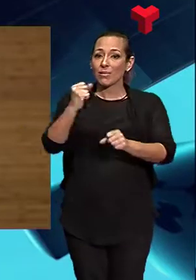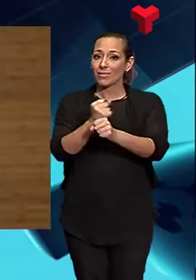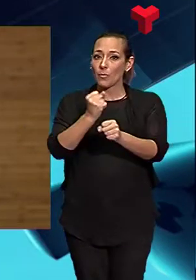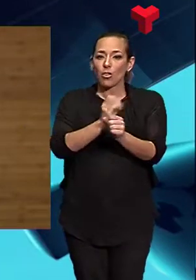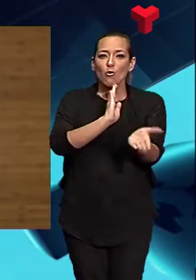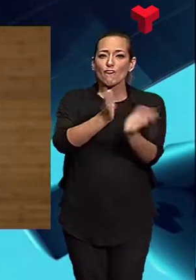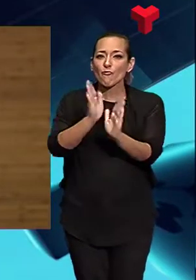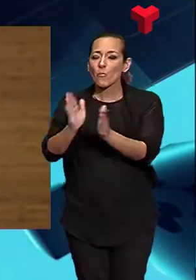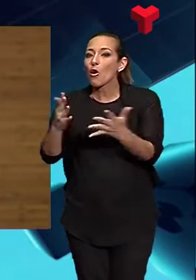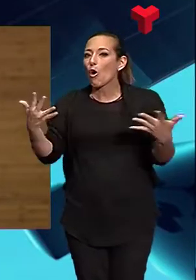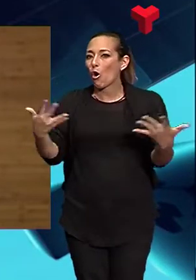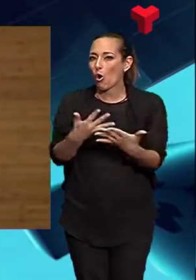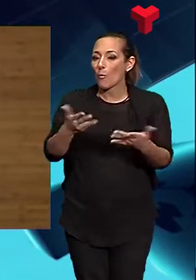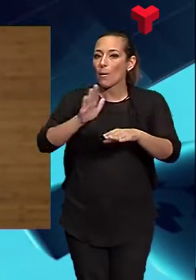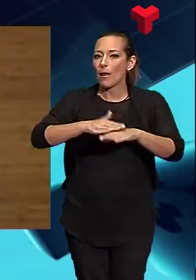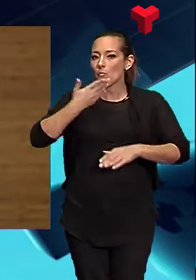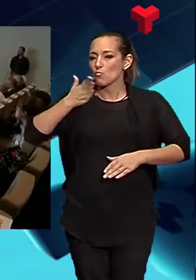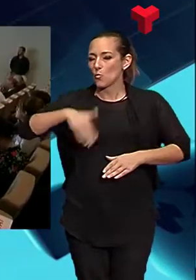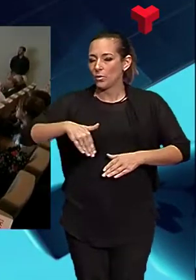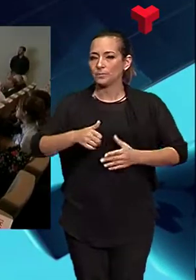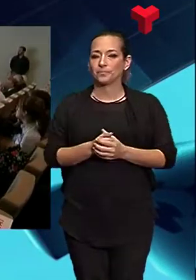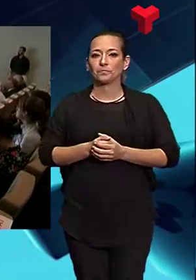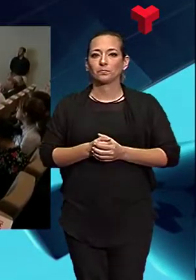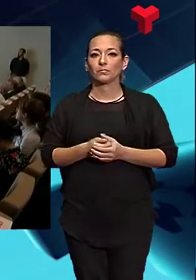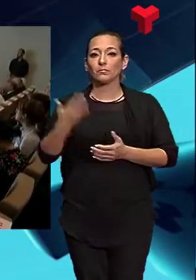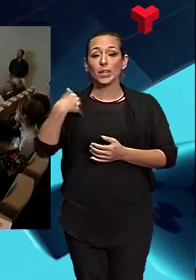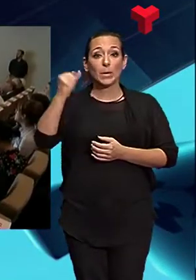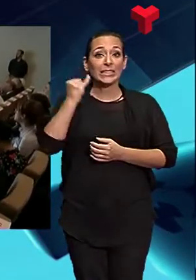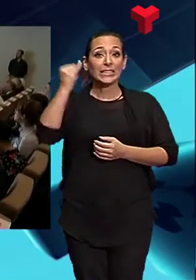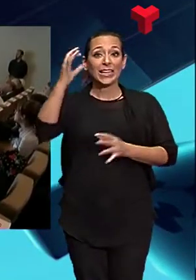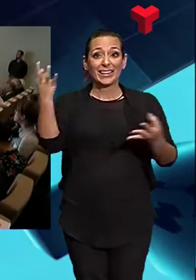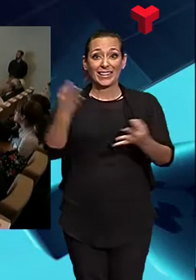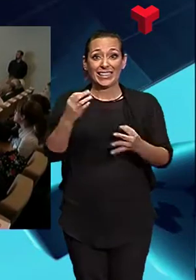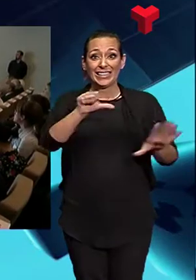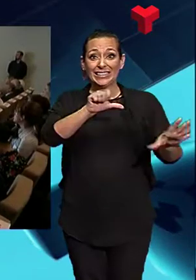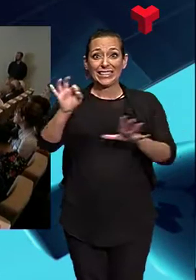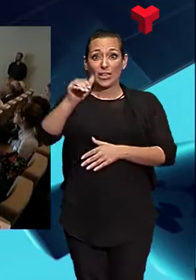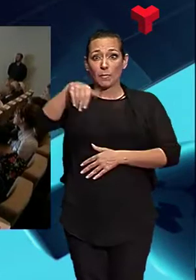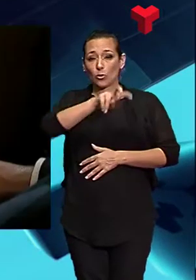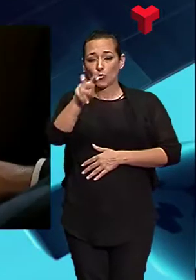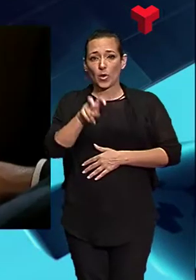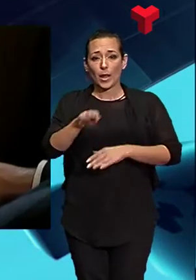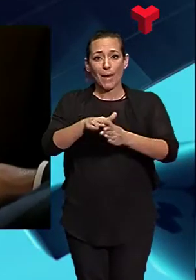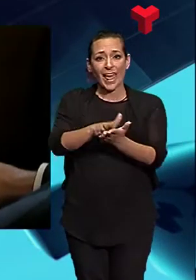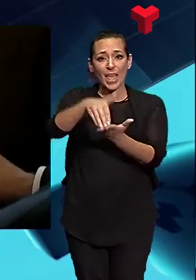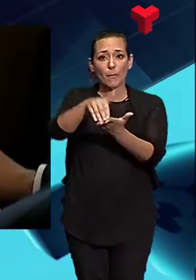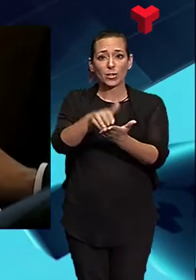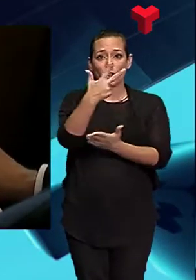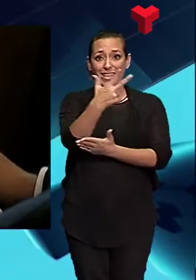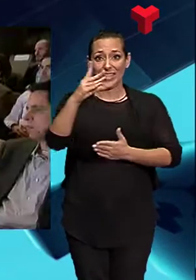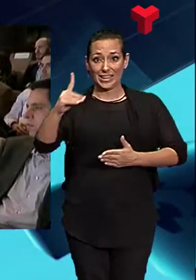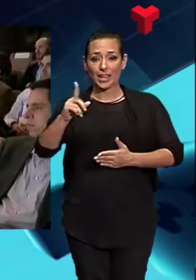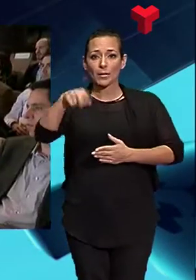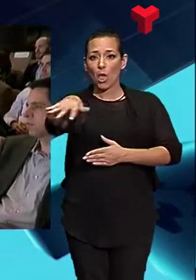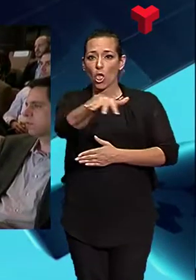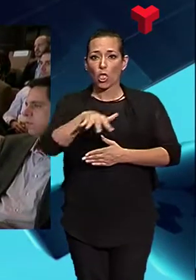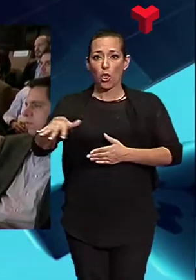aquesta situació vegi molt més l'oportunitat que l'amenaça. La iniciativa inclou 600 metres quadrats d'espai per a la impressió 3D, zones de treball conjunt,